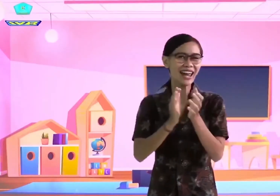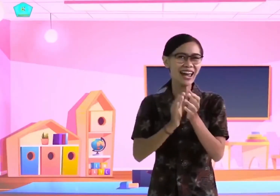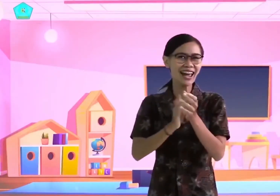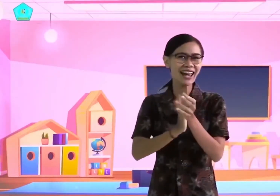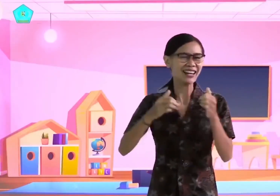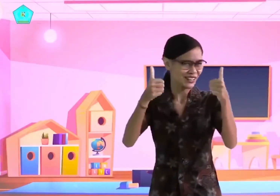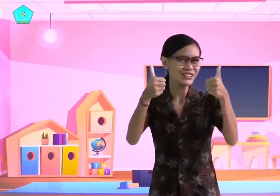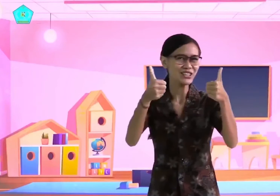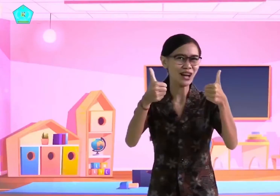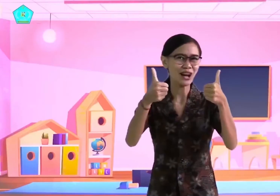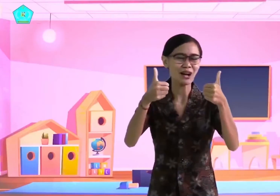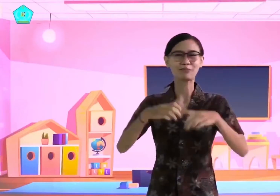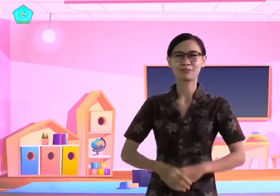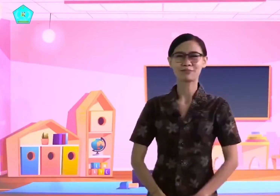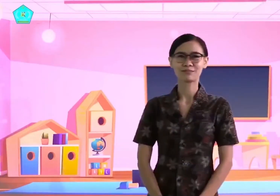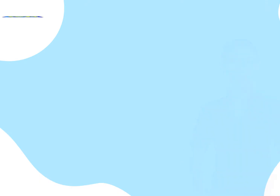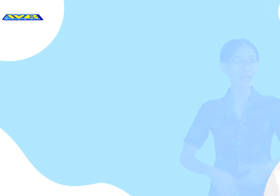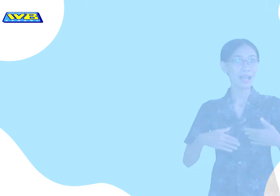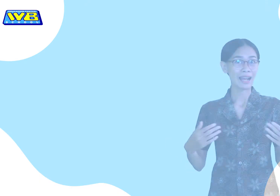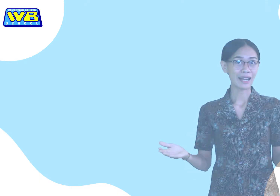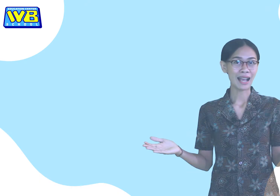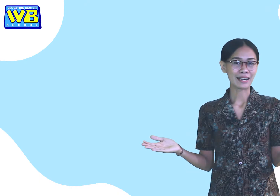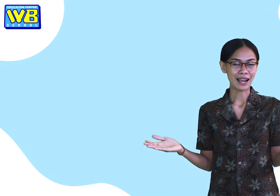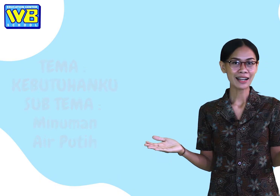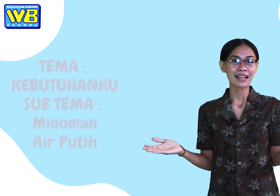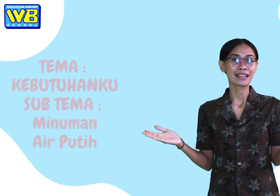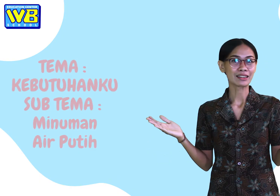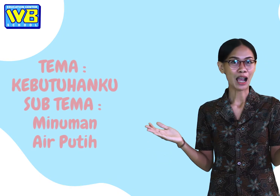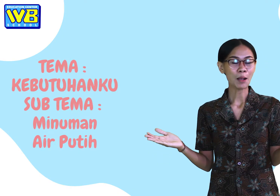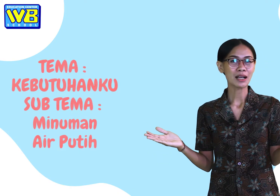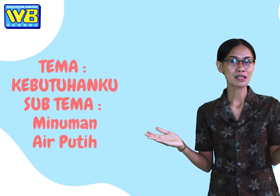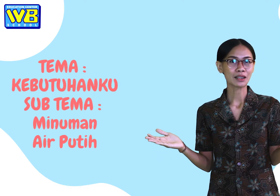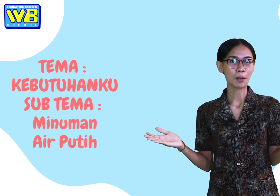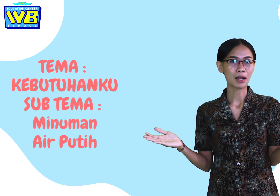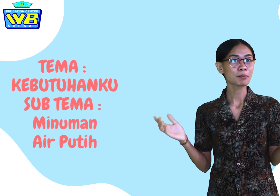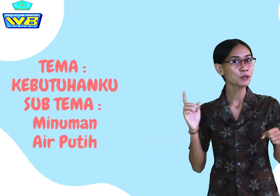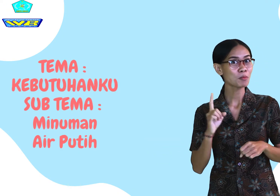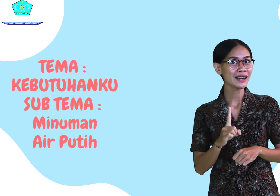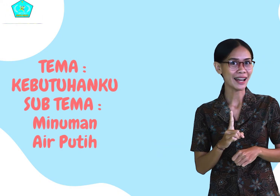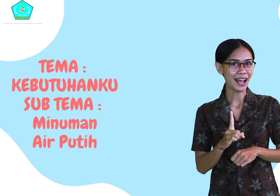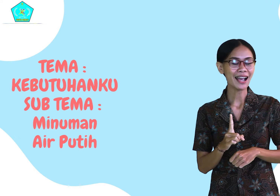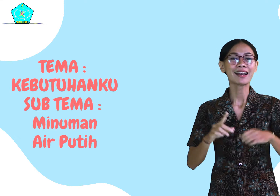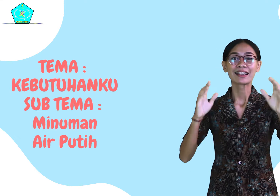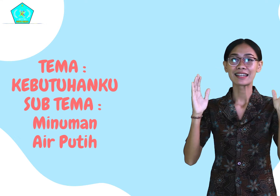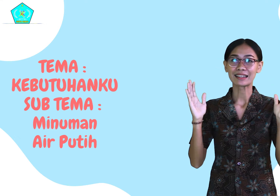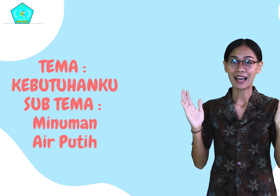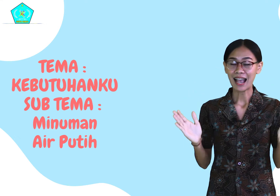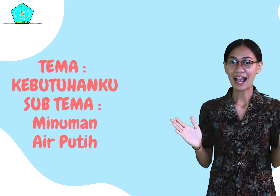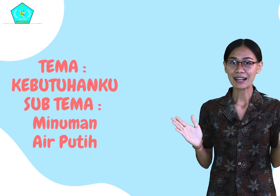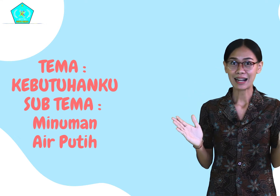Yay, good job. Anak-anak, kita masih tema minuman ya. Kita akan